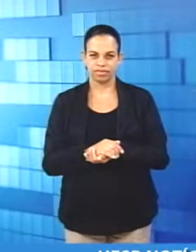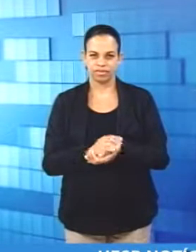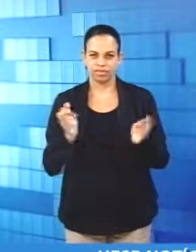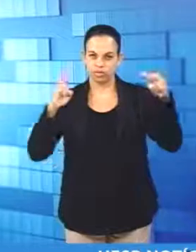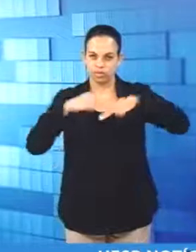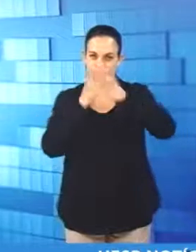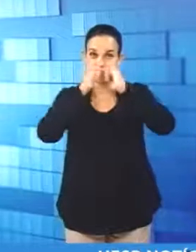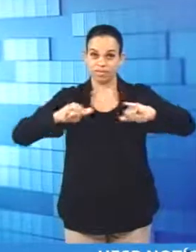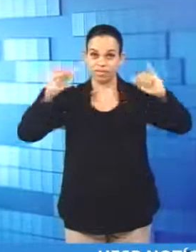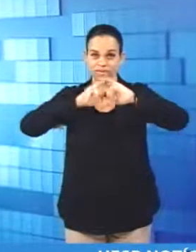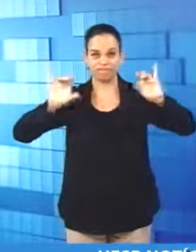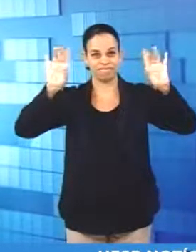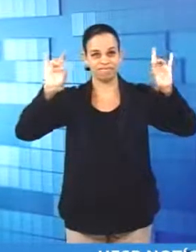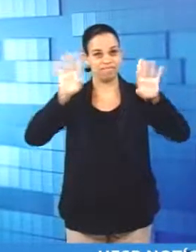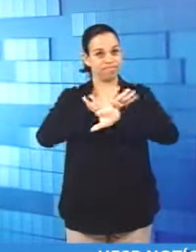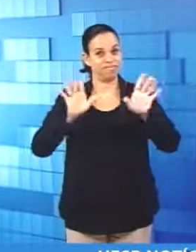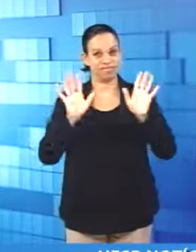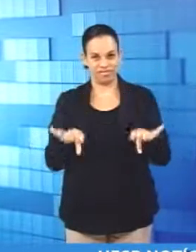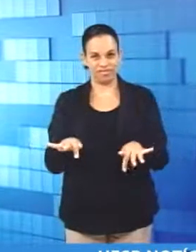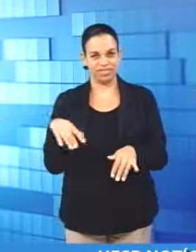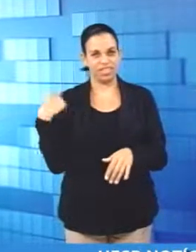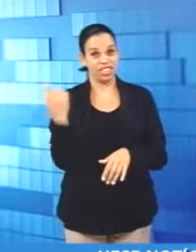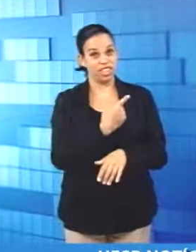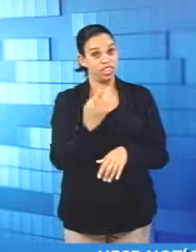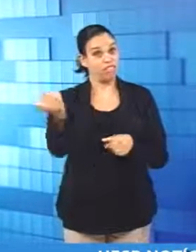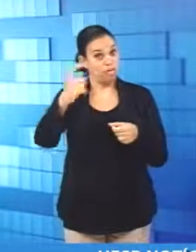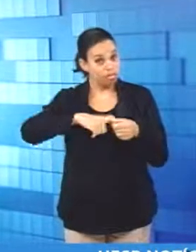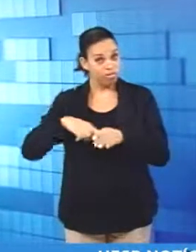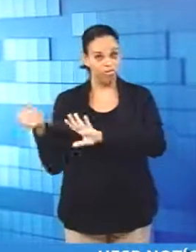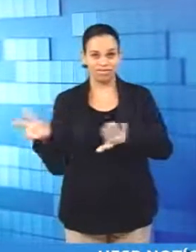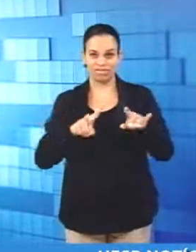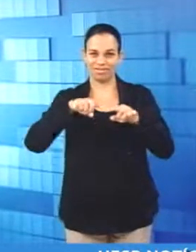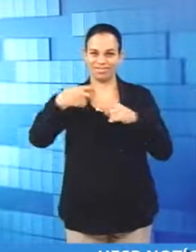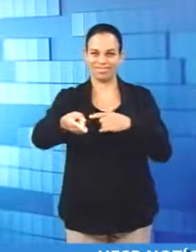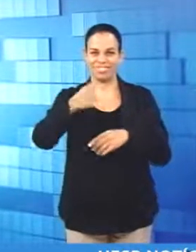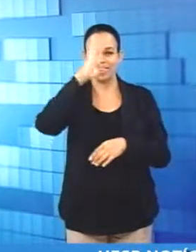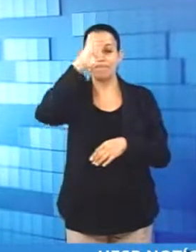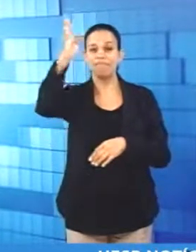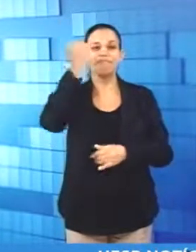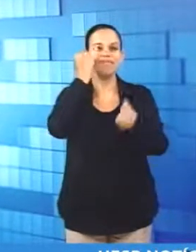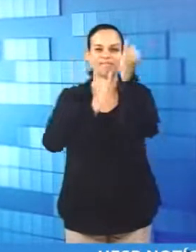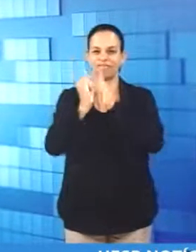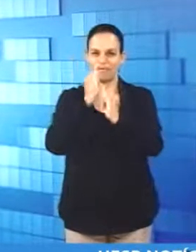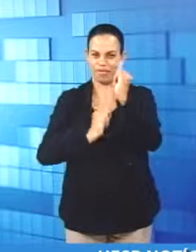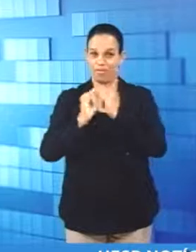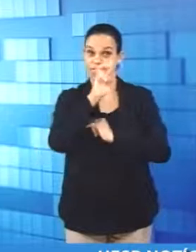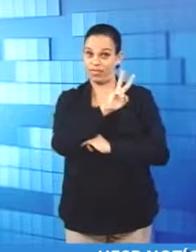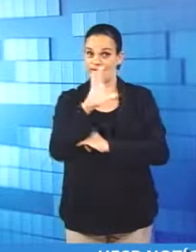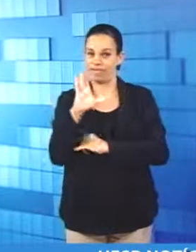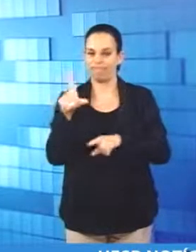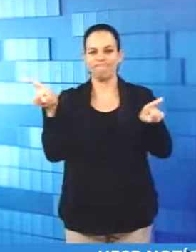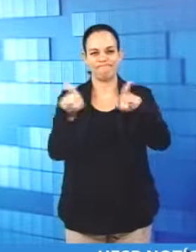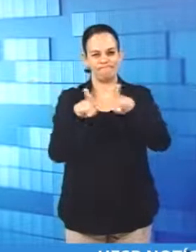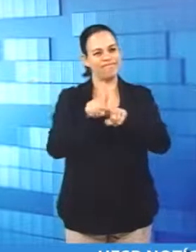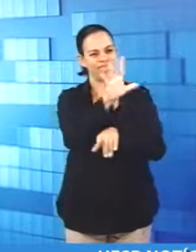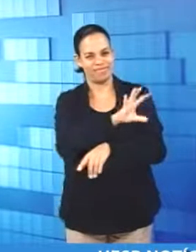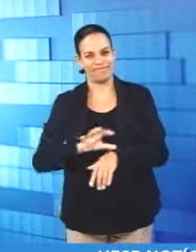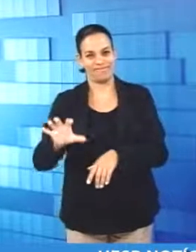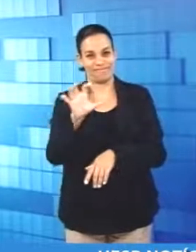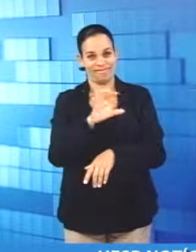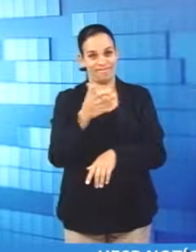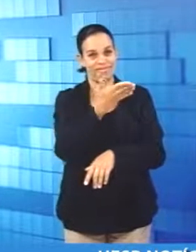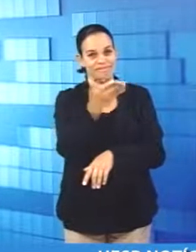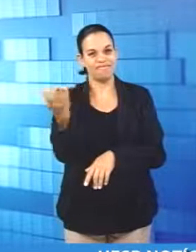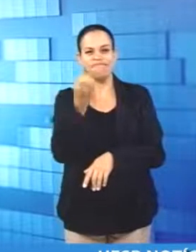O ESB Notícias Especial fica por aqui. Voltamos na próxima semana com as principais informações de Vitória da Conquista e